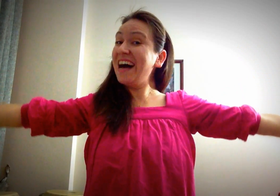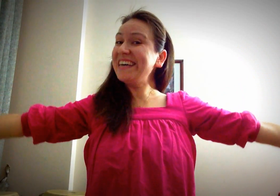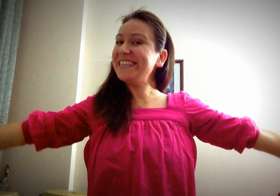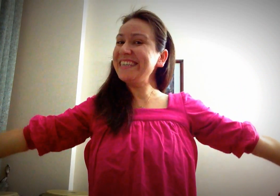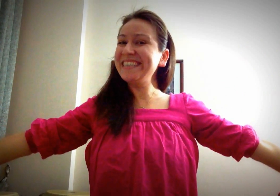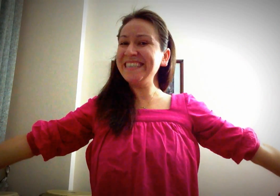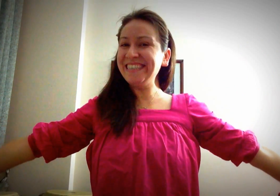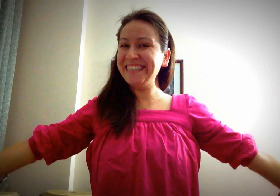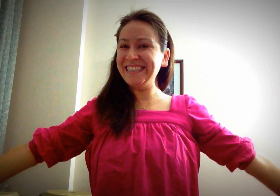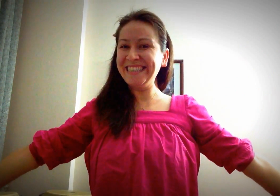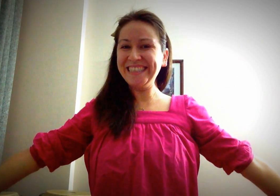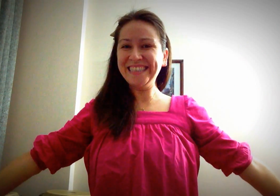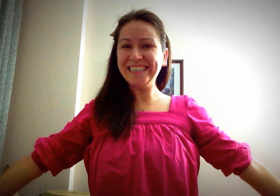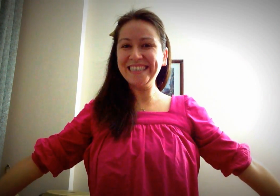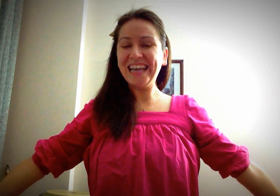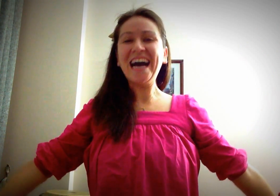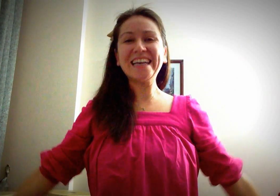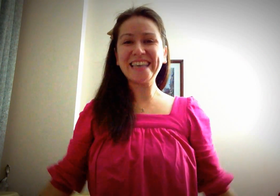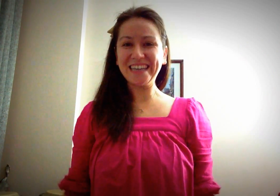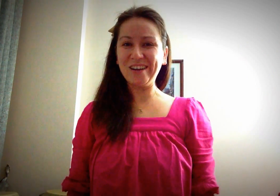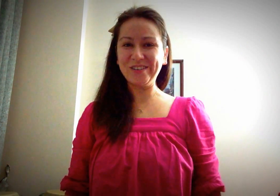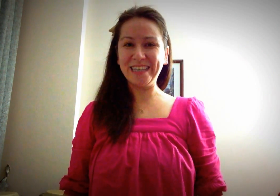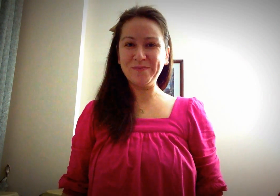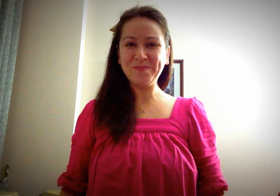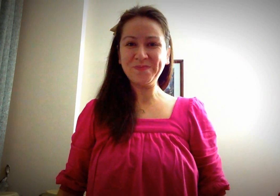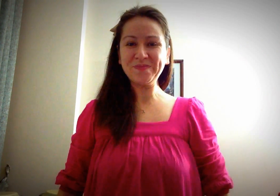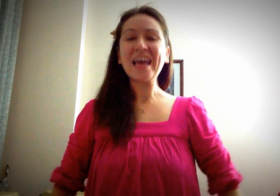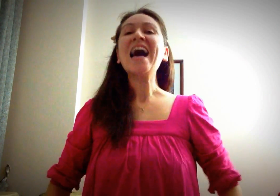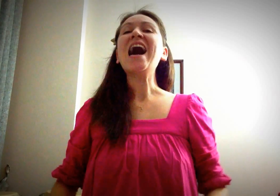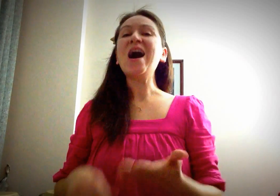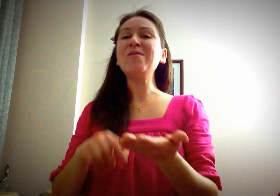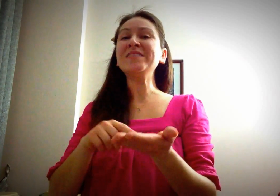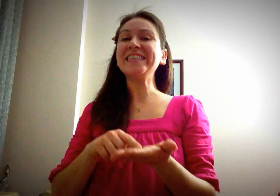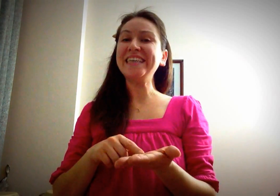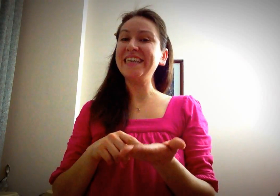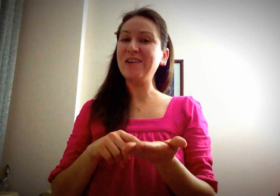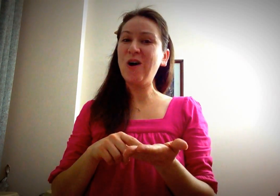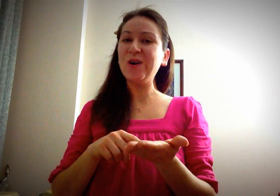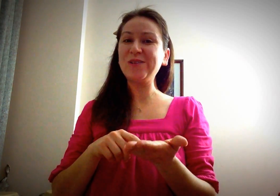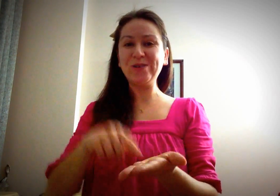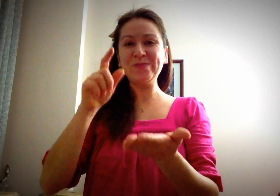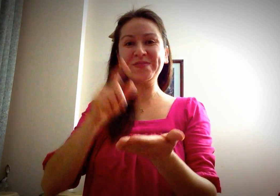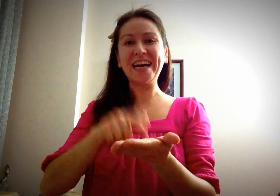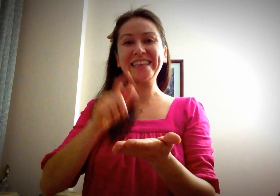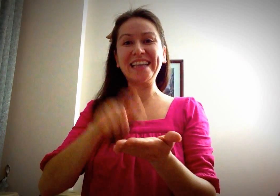Günaydın! Hadi tekrar oynayalım. Hamsi'yi koydum ta ta